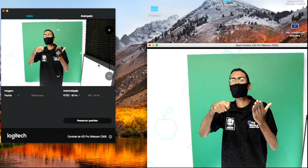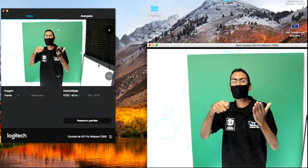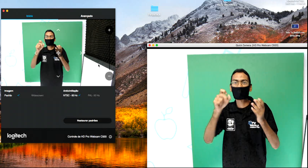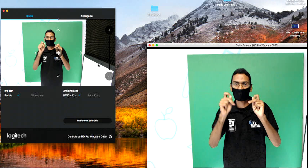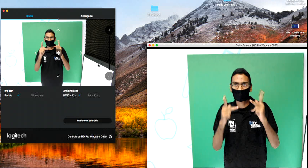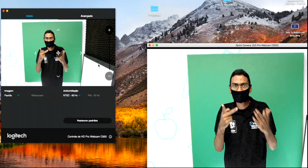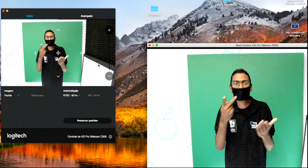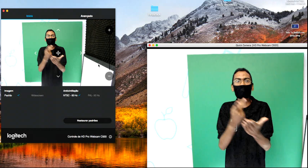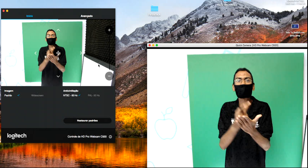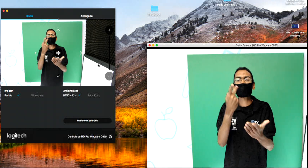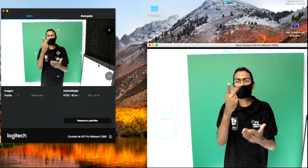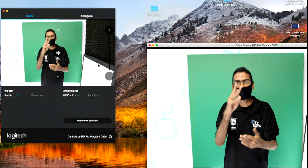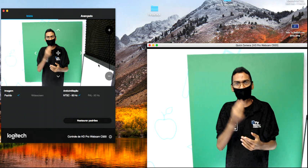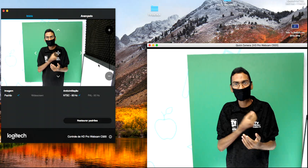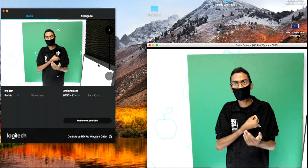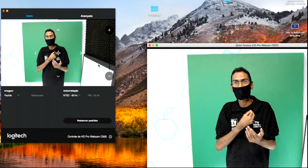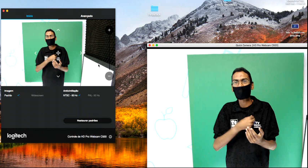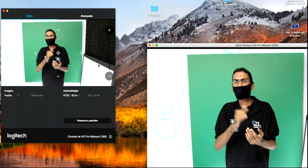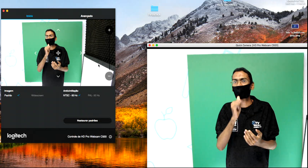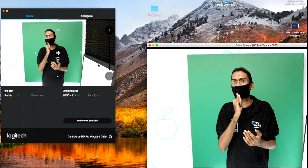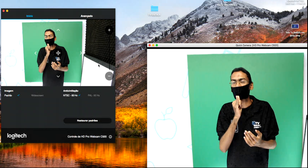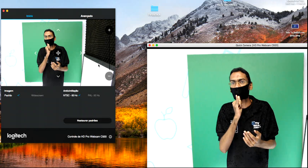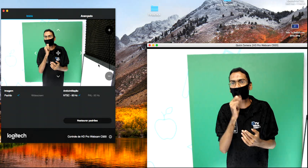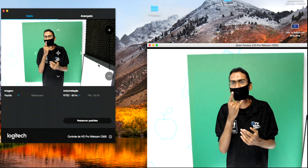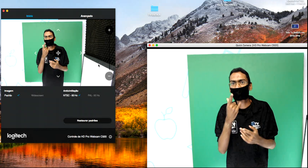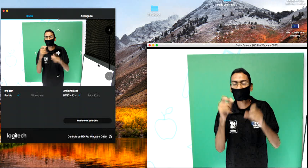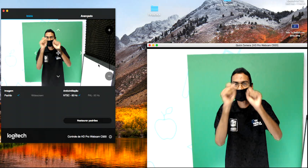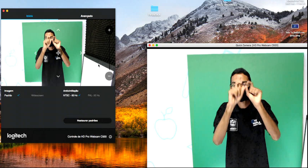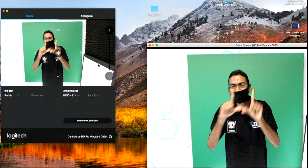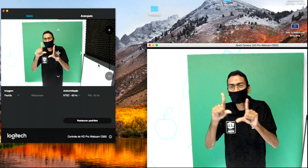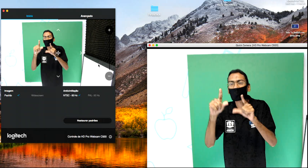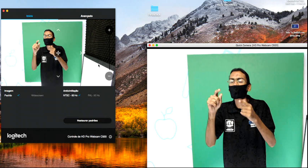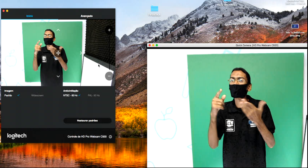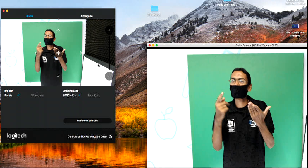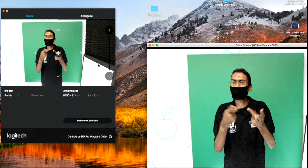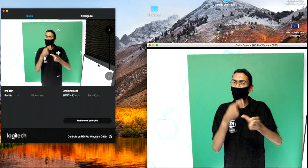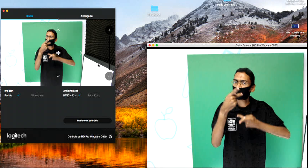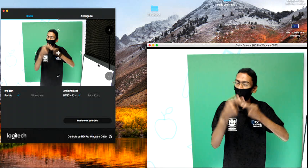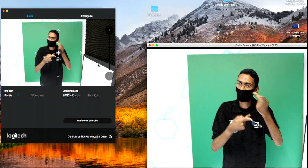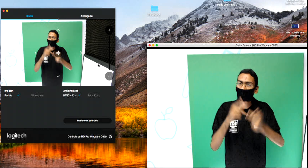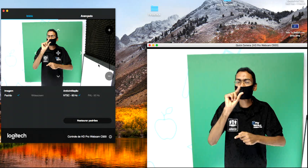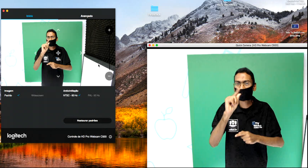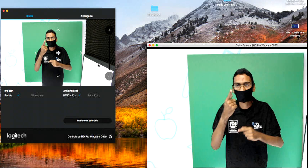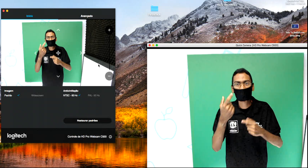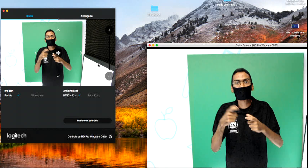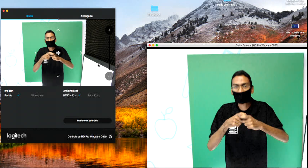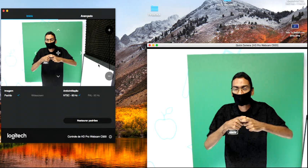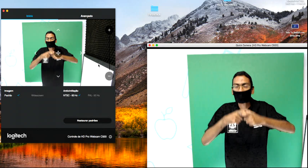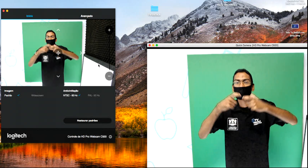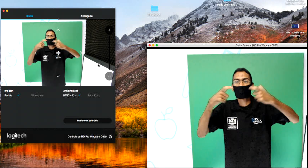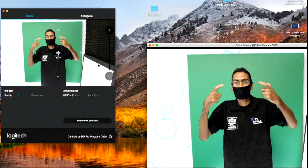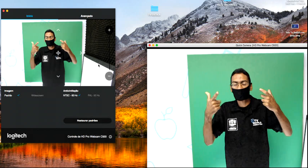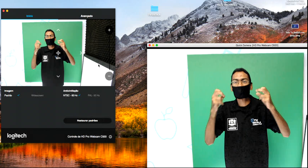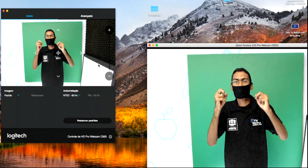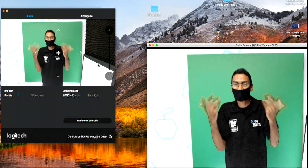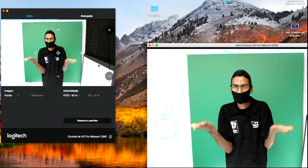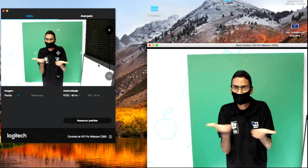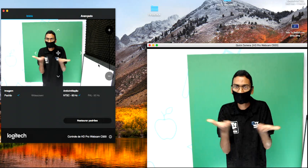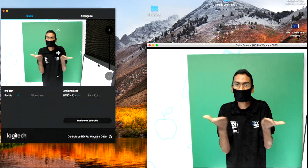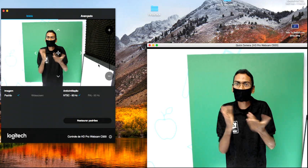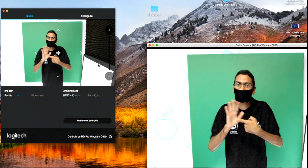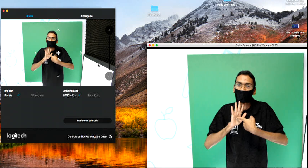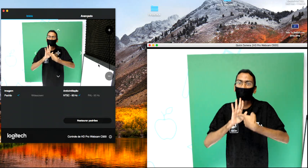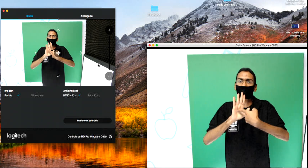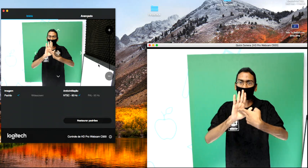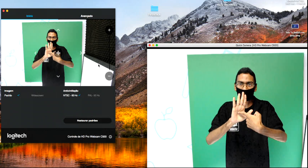vida. Eu trouxe um exemplo aqui nos slides e a gente conversou um pouco de algo mais amplo. Mas agora é a sua vez de mostrar